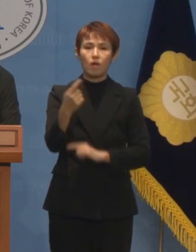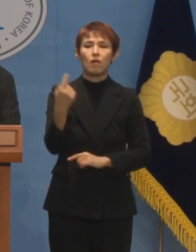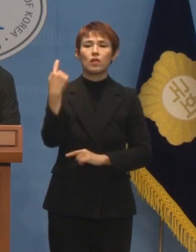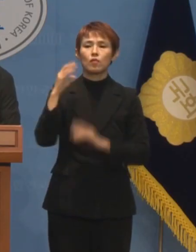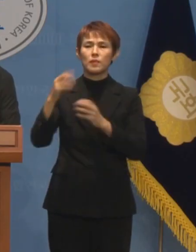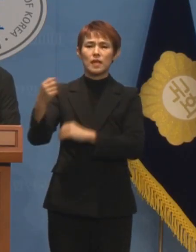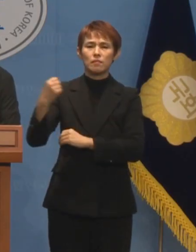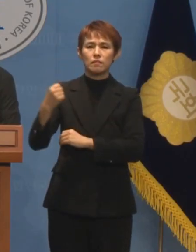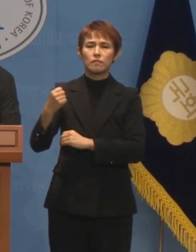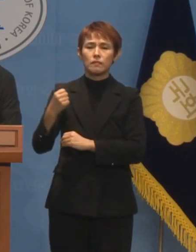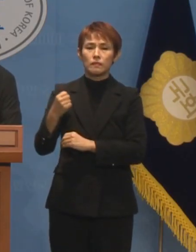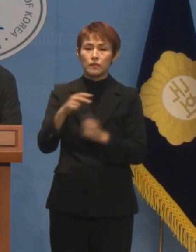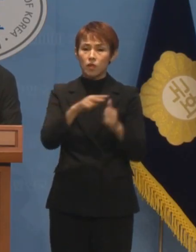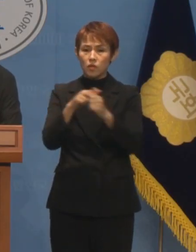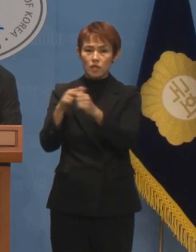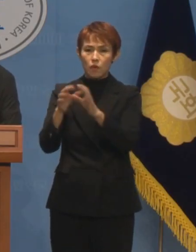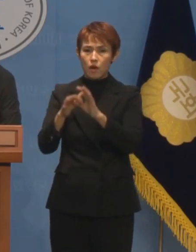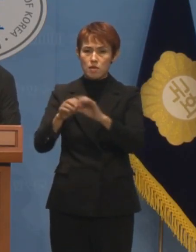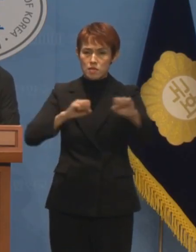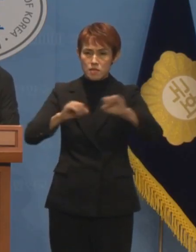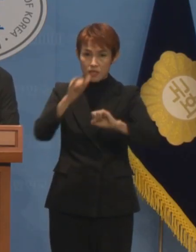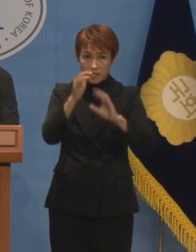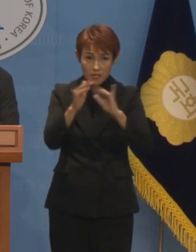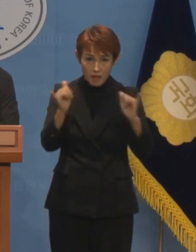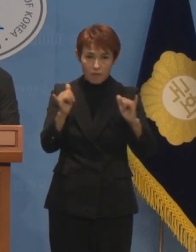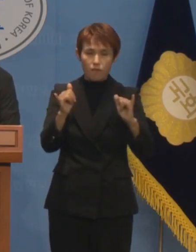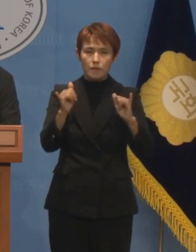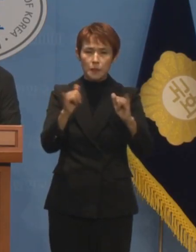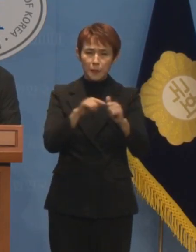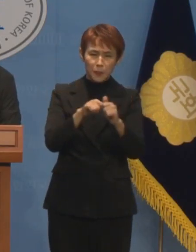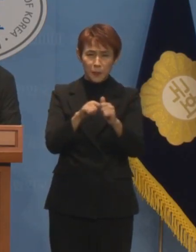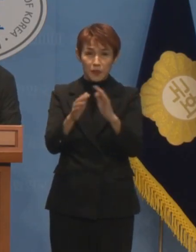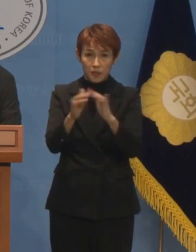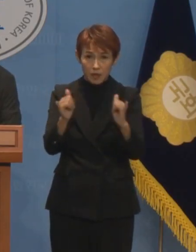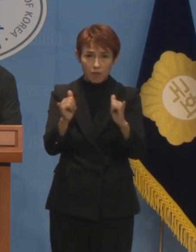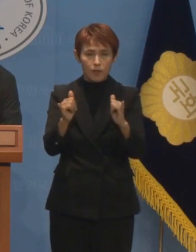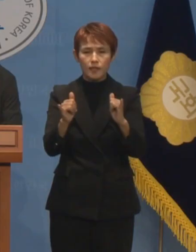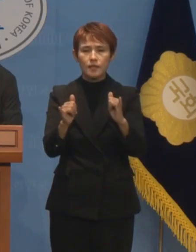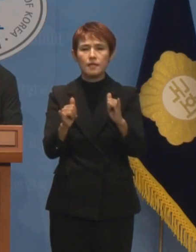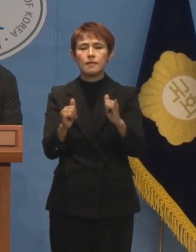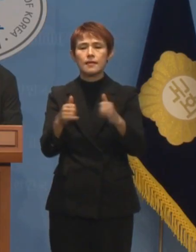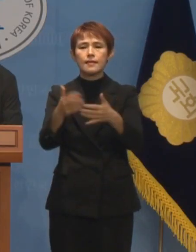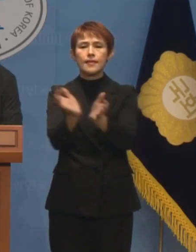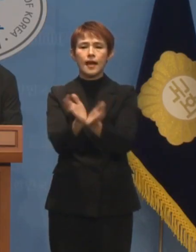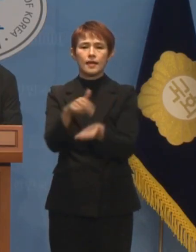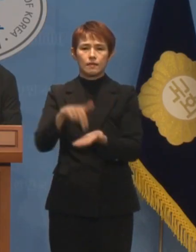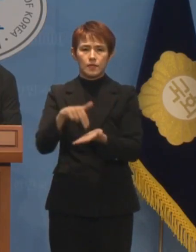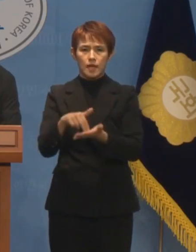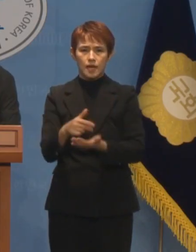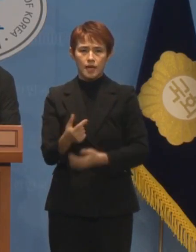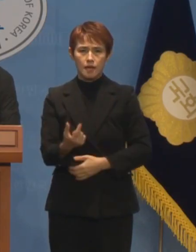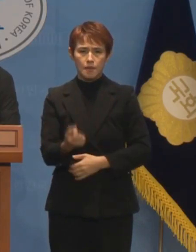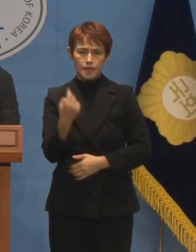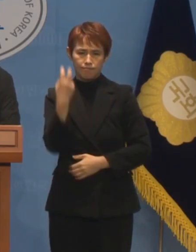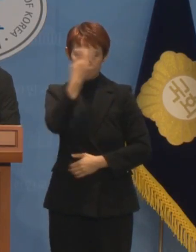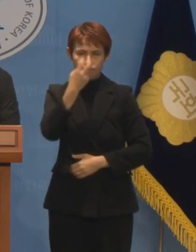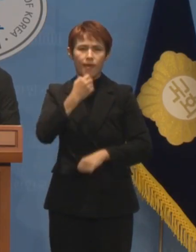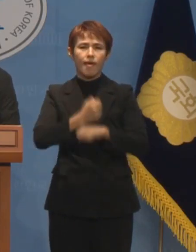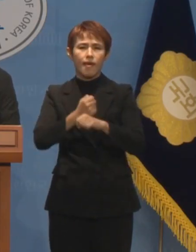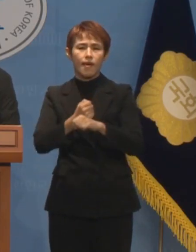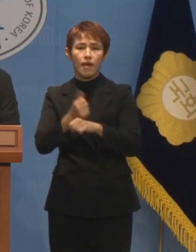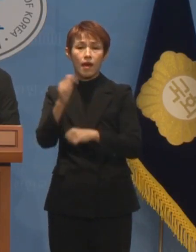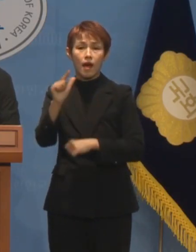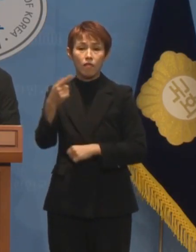관련 사안에 대한 엄정하고 신속한 수사를 당 차원에서 당당하고 강력하게 촉구한다고